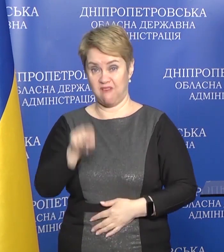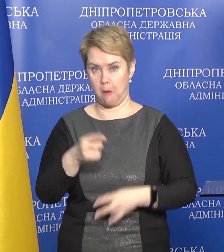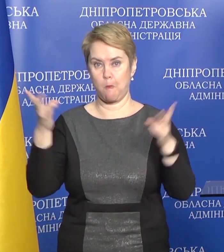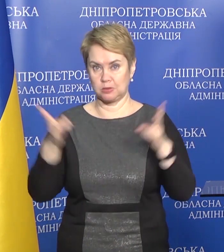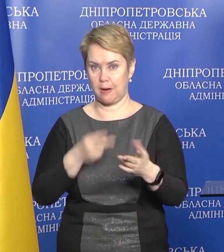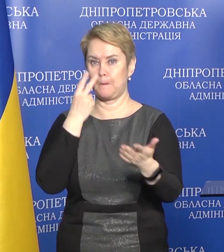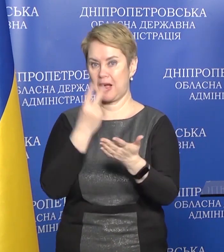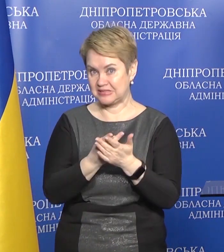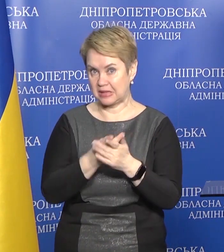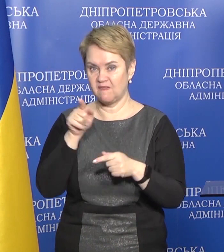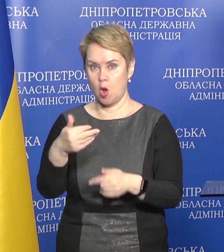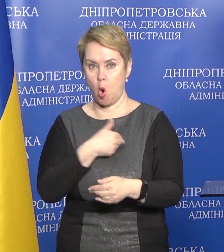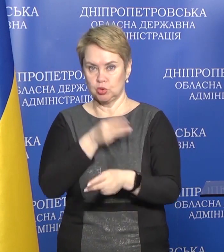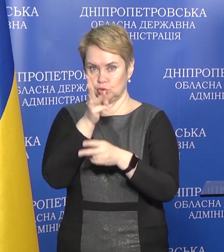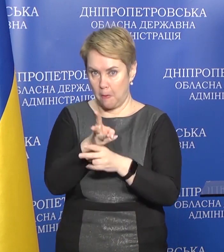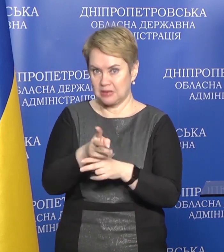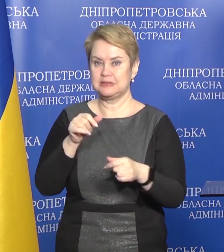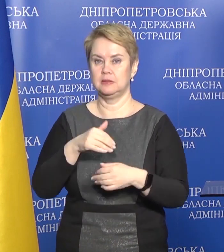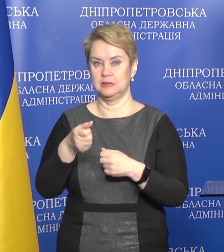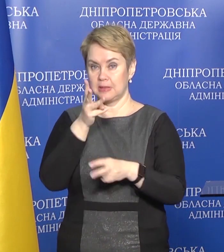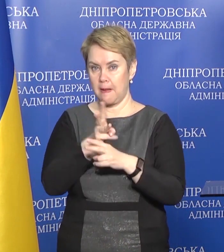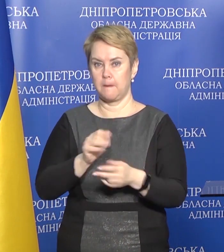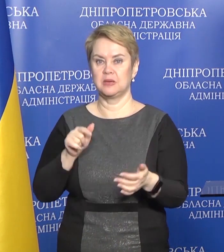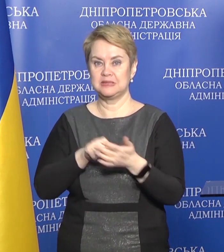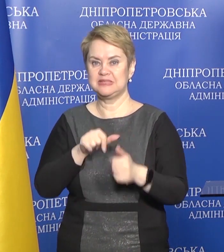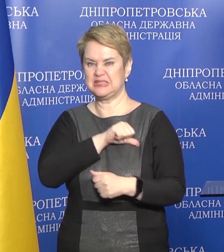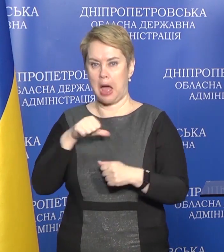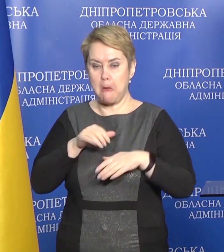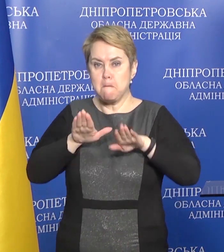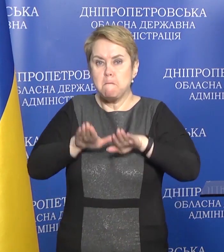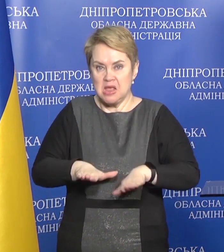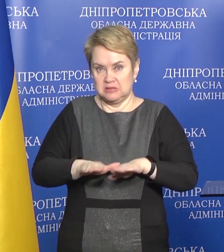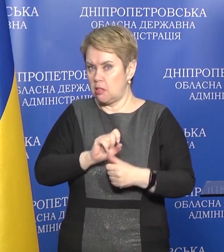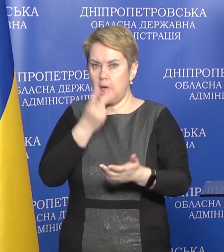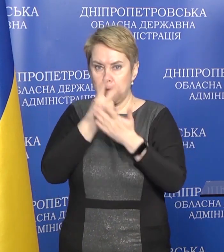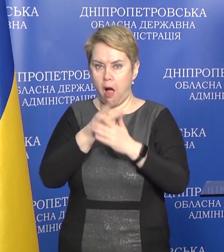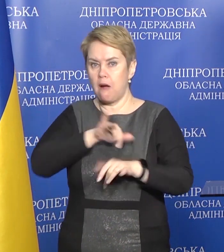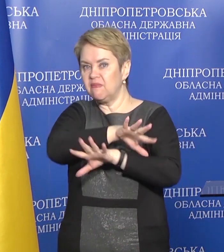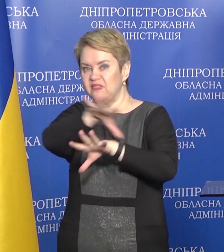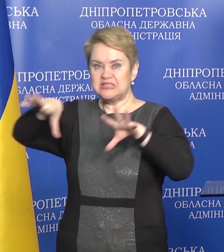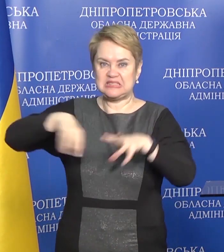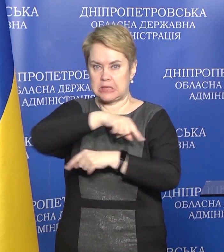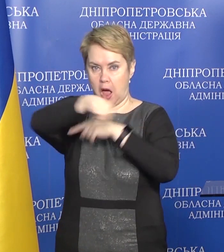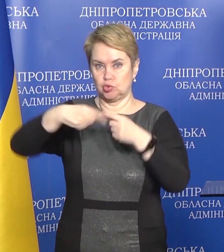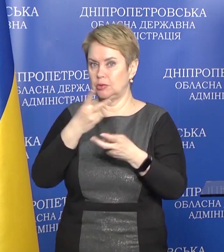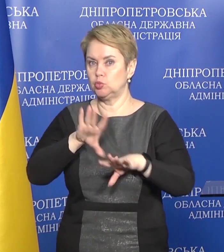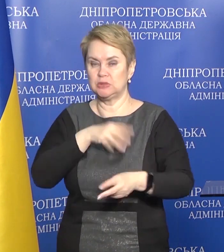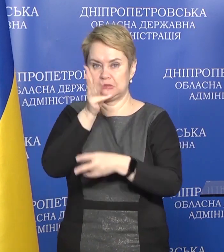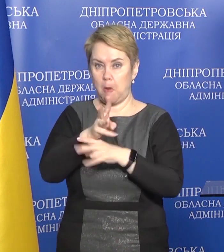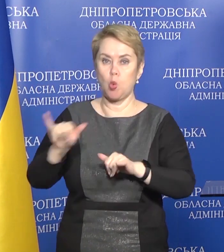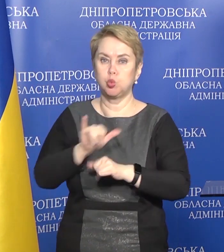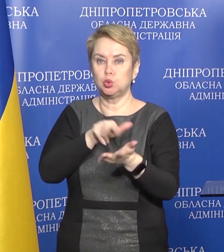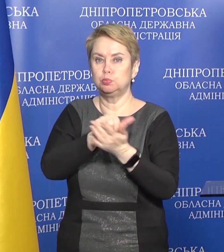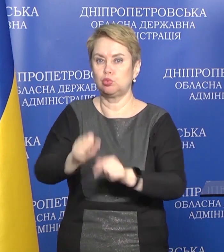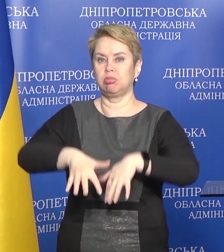потрібно показати, ви хочете це показати, знімайте безпосередньо саме місце, не показуйте пейзажі, не треба знімати,